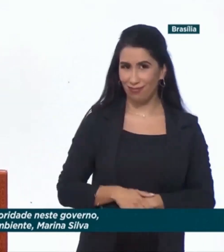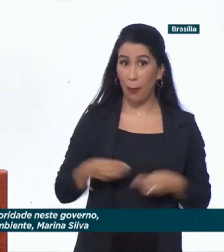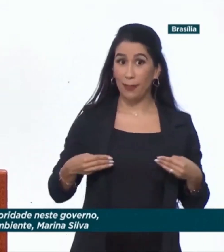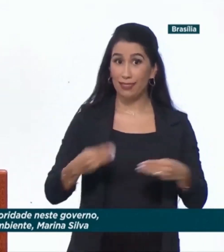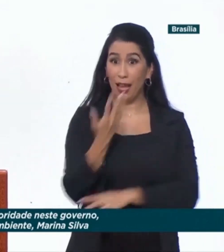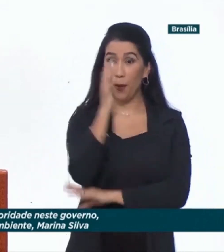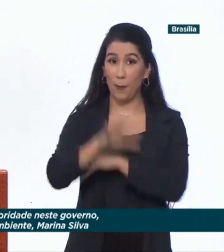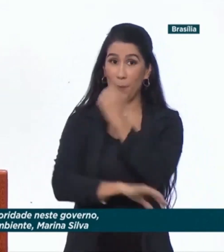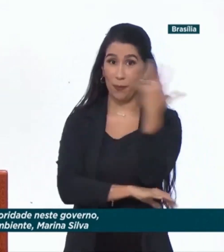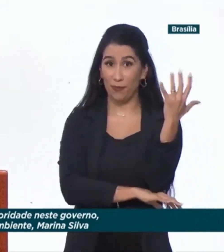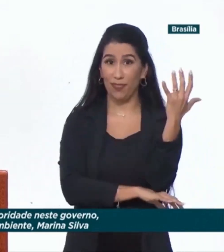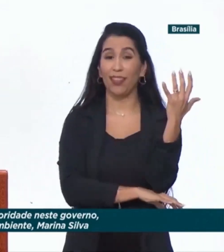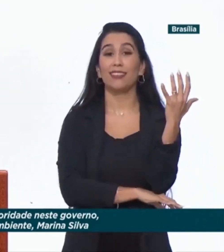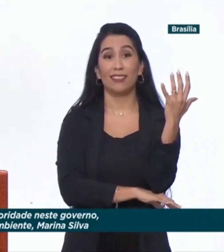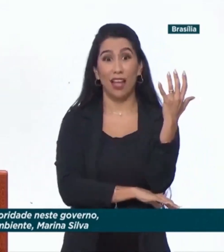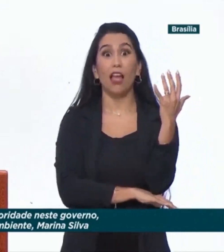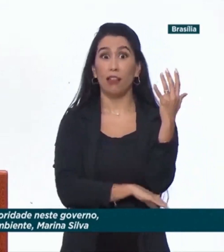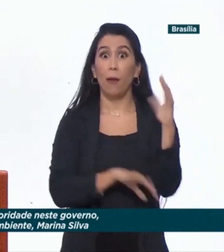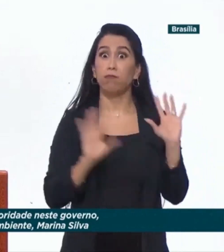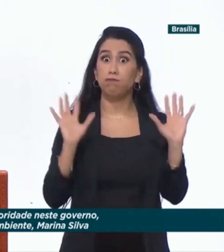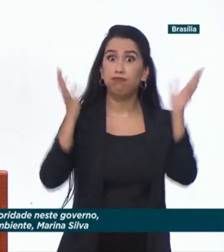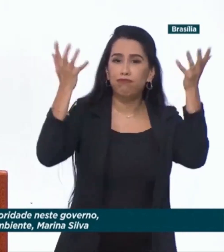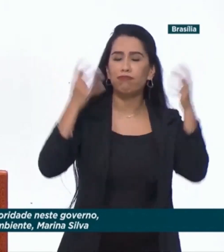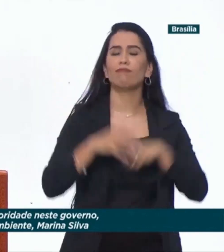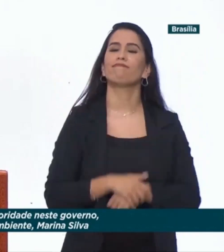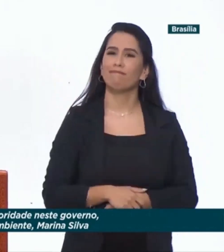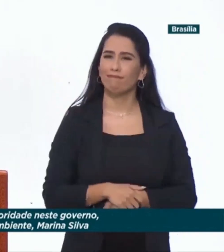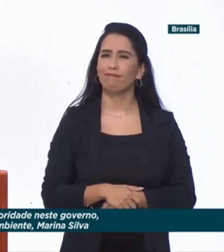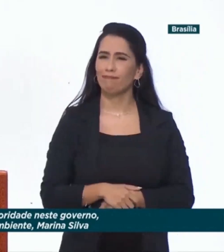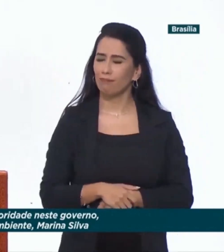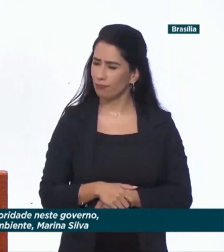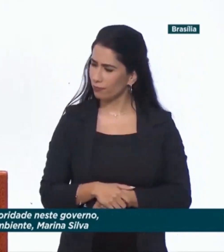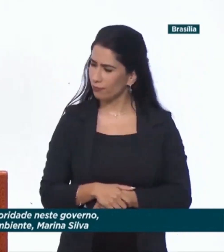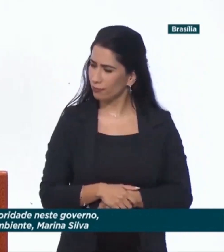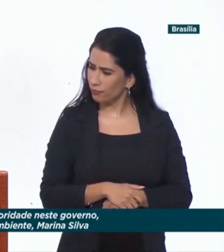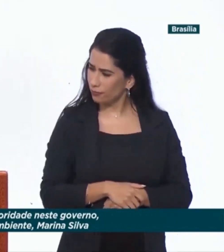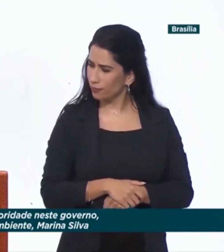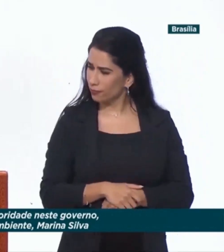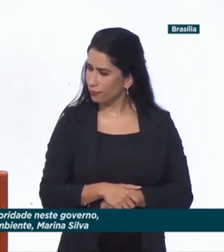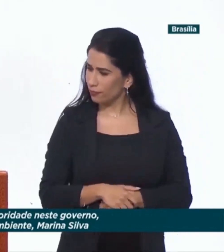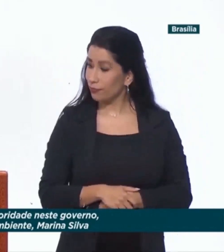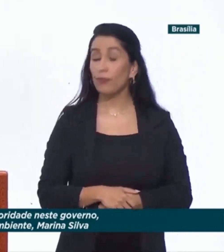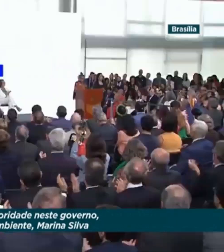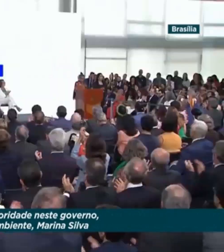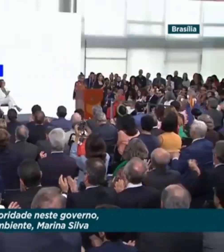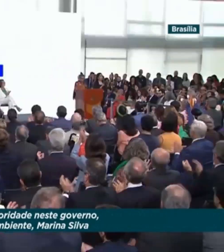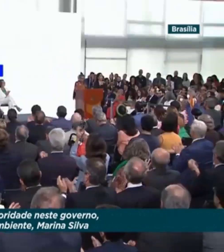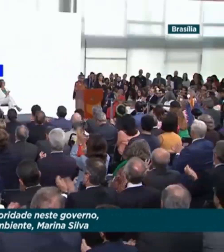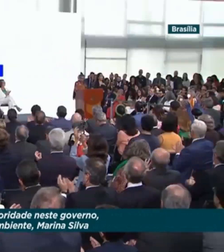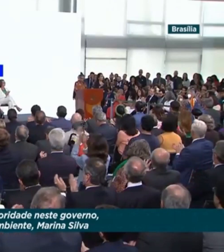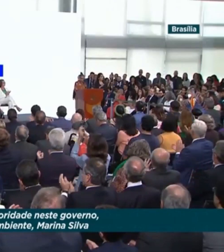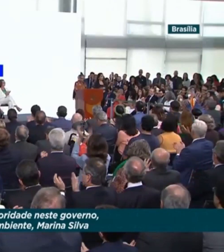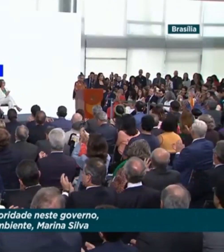Ambiente e Mudança do Clima, Marina Silva disse que o governo Lula assumirá o papel de liderança nacional e